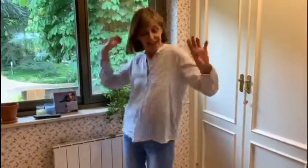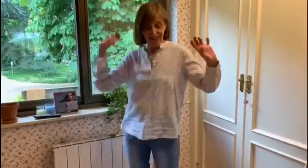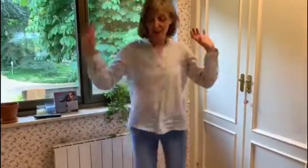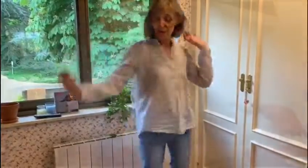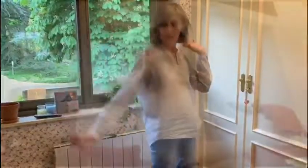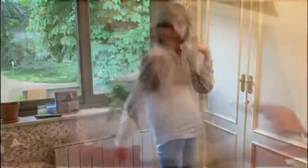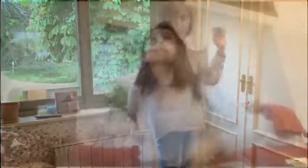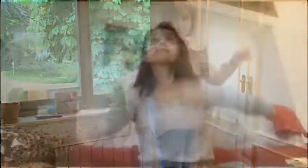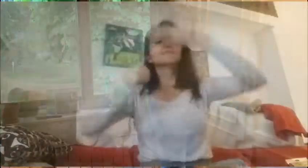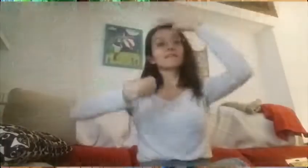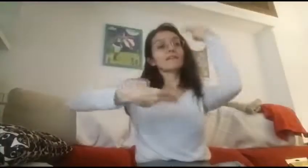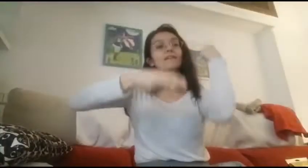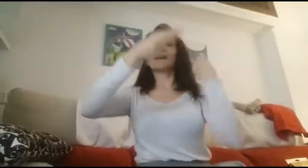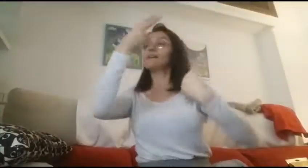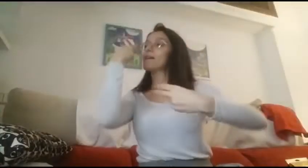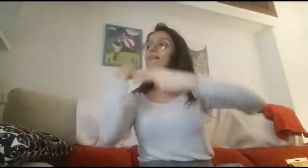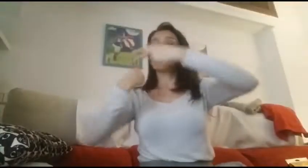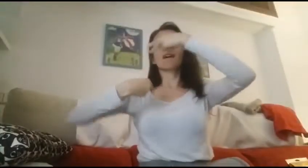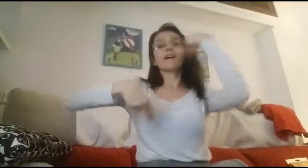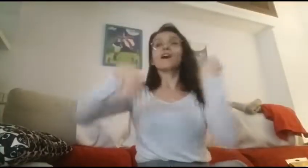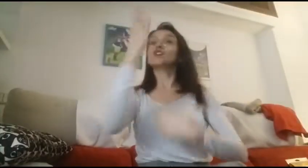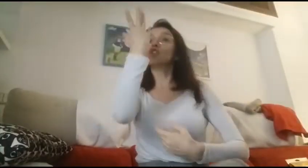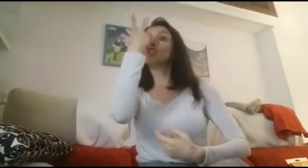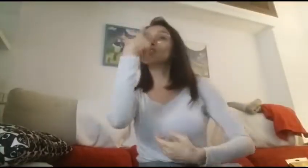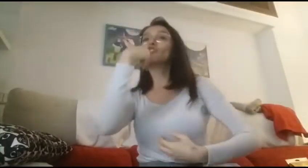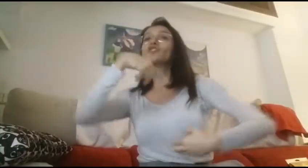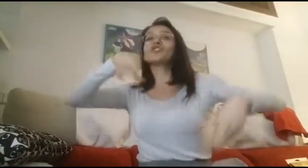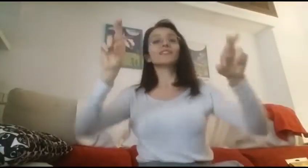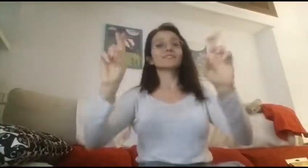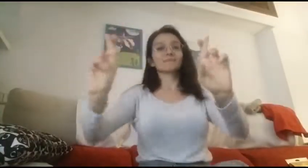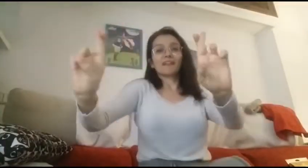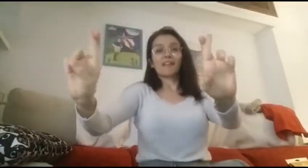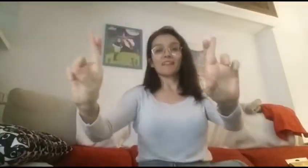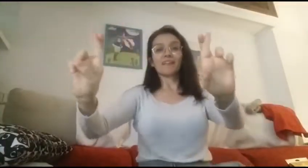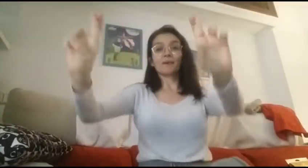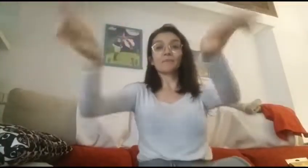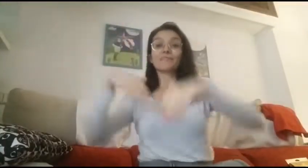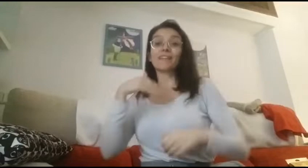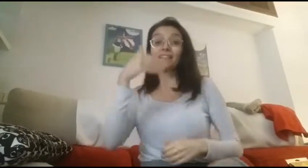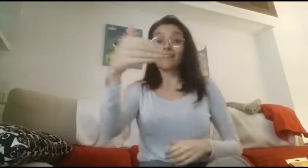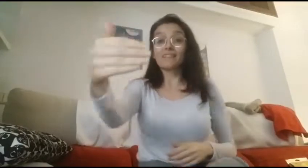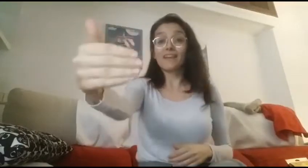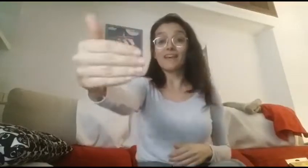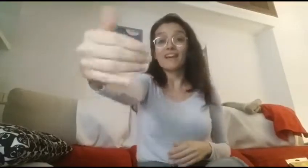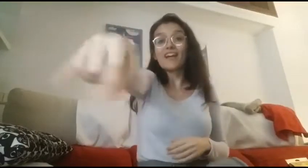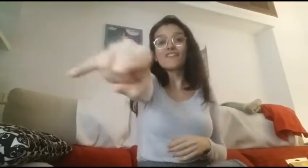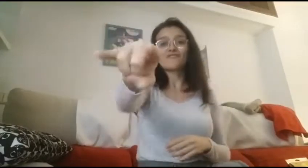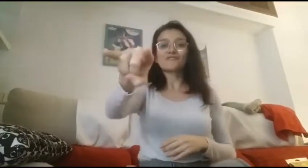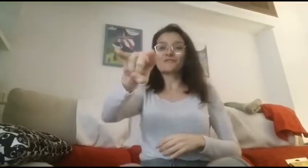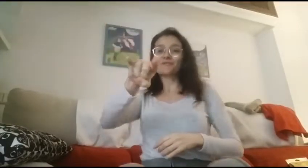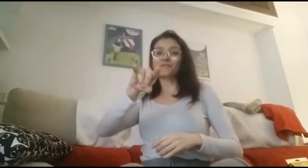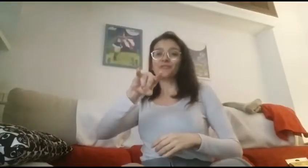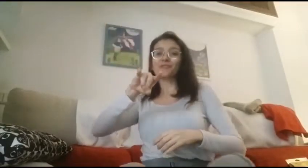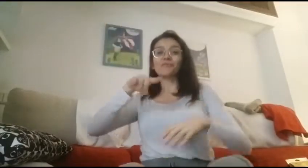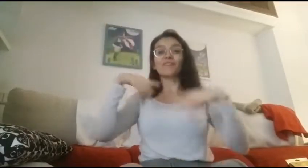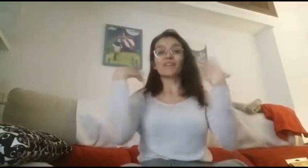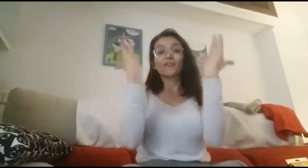Pintarse la cara, color esperanza Pintarse al futuro con